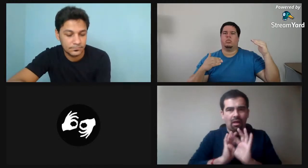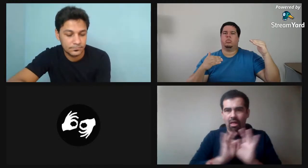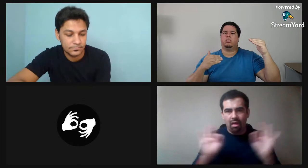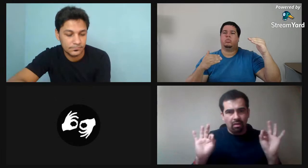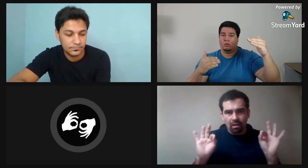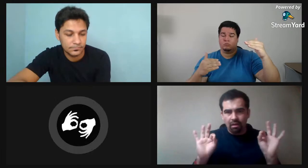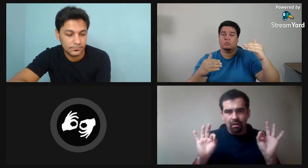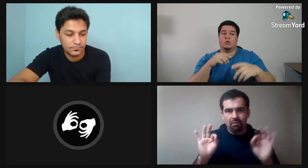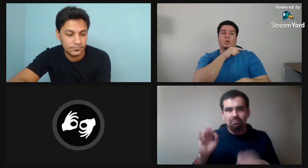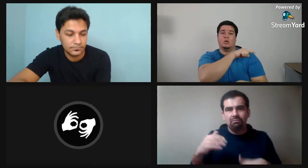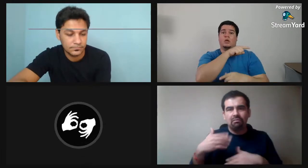pero él no estudió nada.